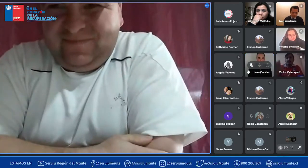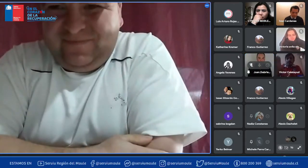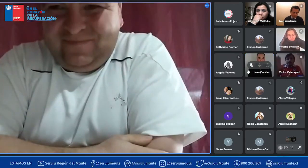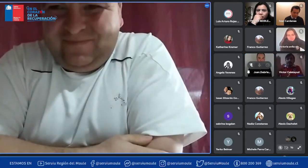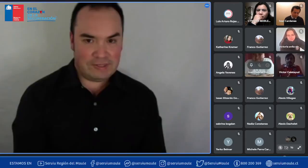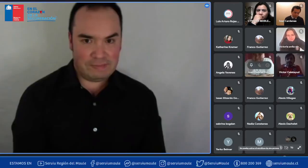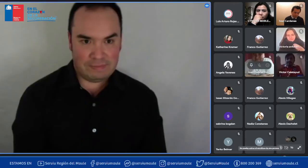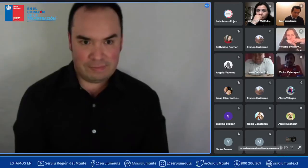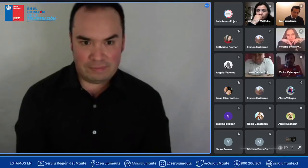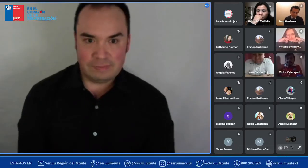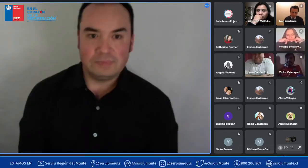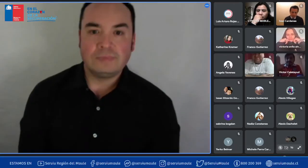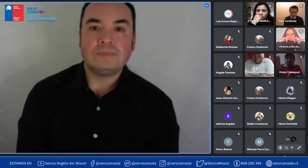tenemos a Victoria Ávila